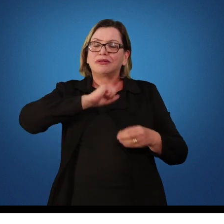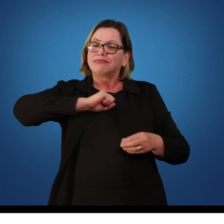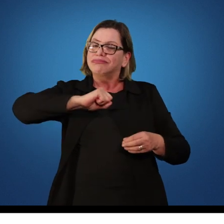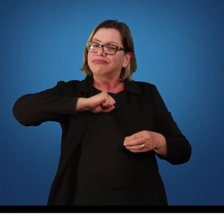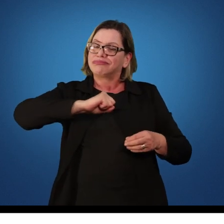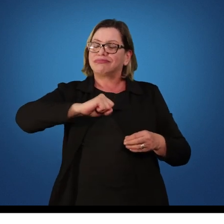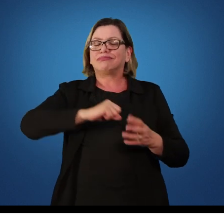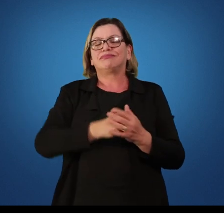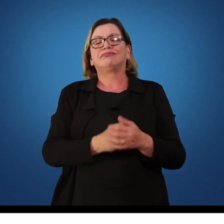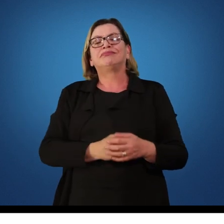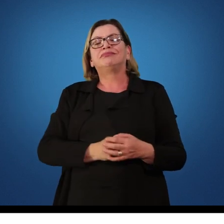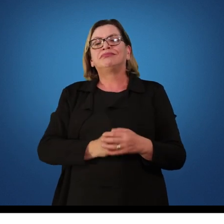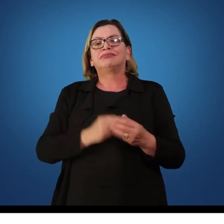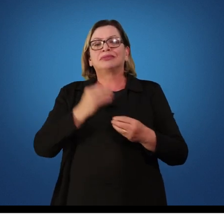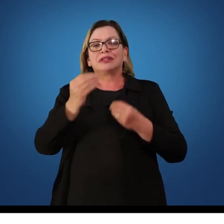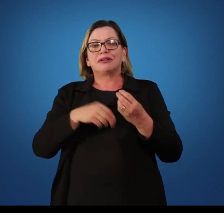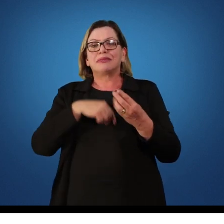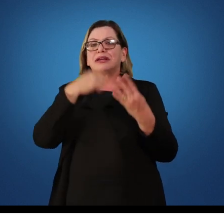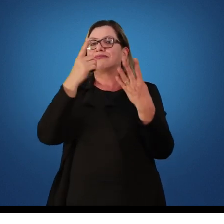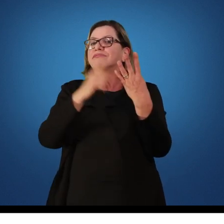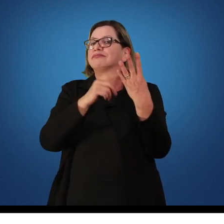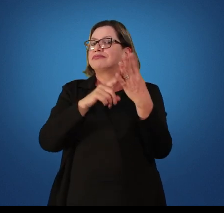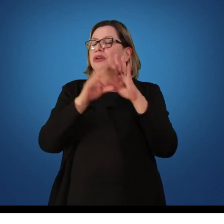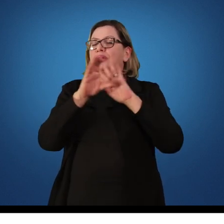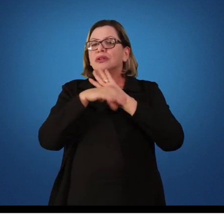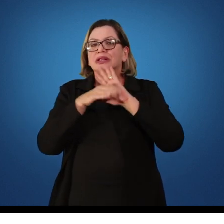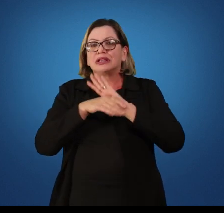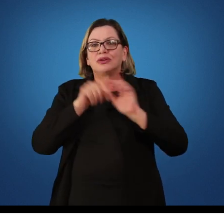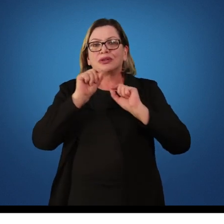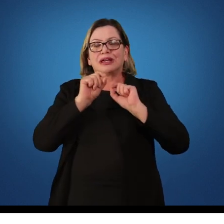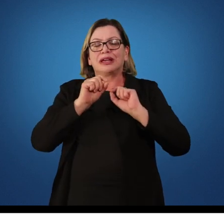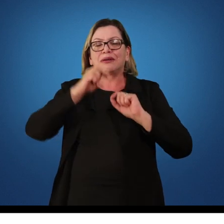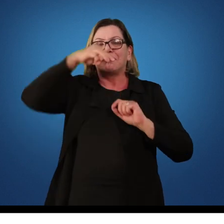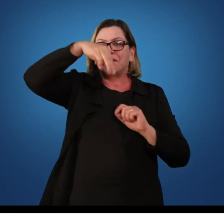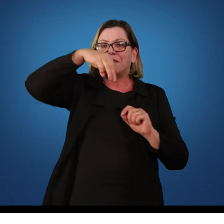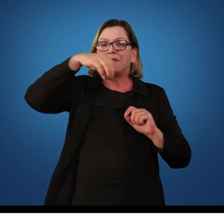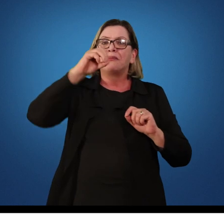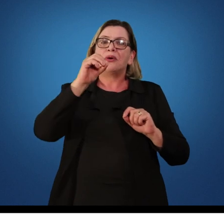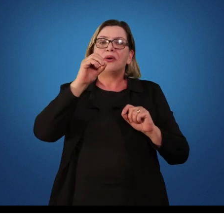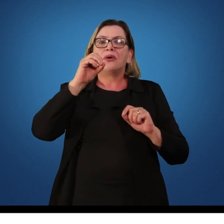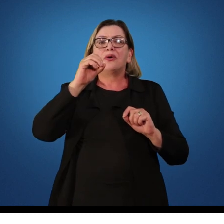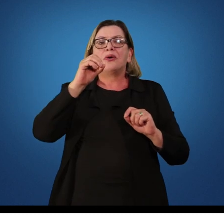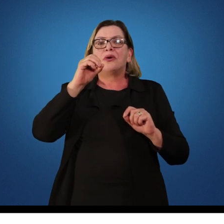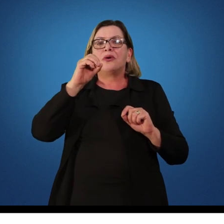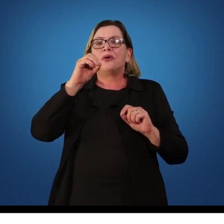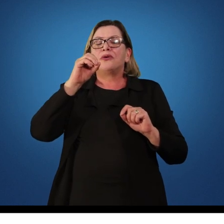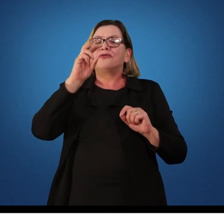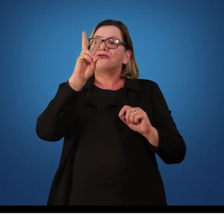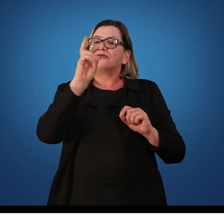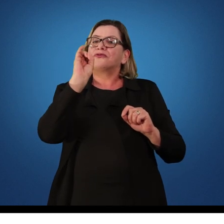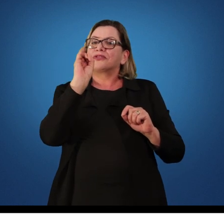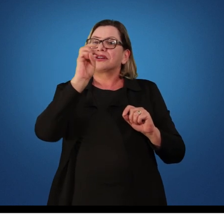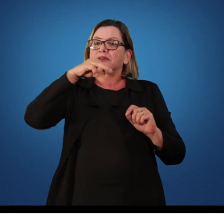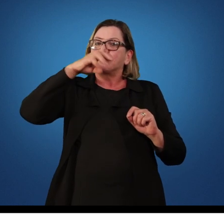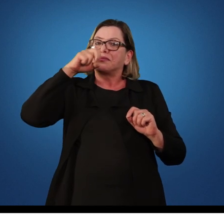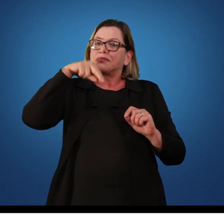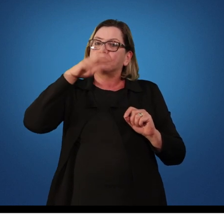Um outro conceito importante é o movimento. Movimento é caracterizado por um comportamento de um membro